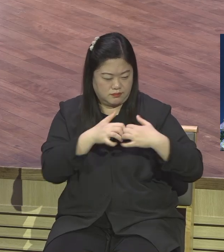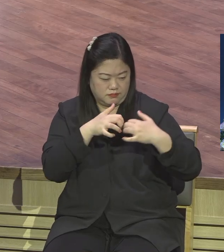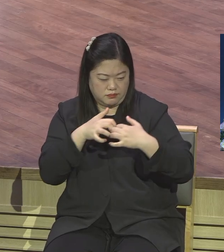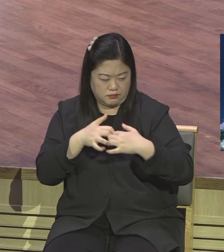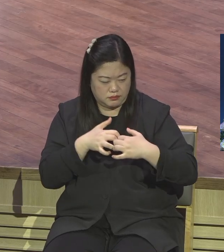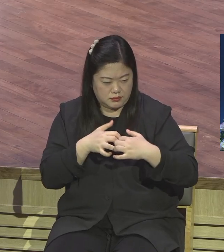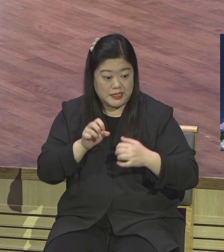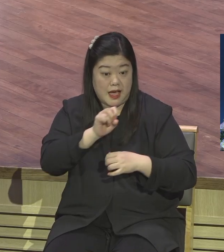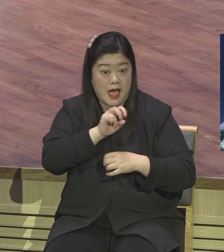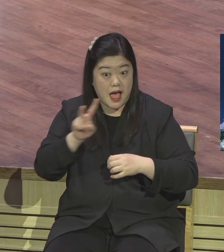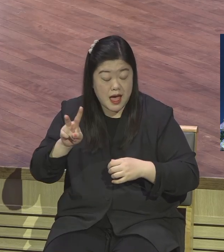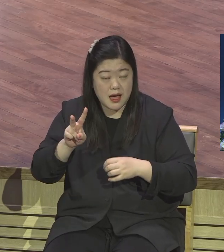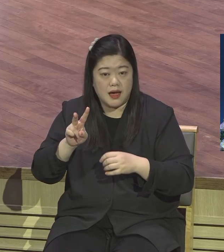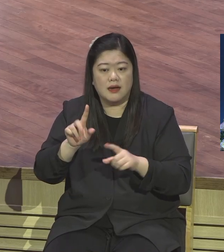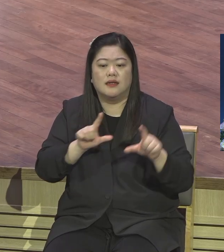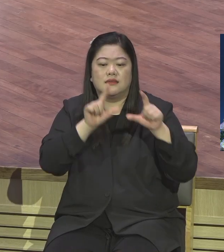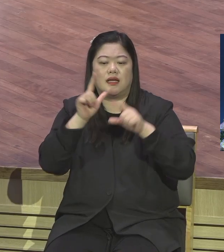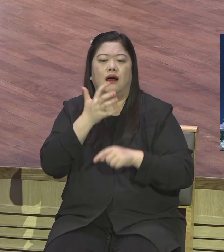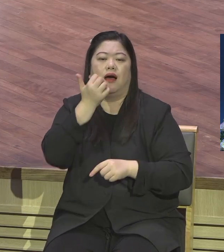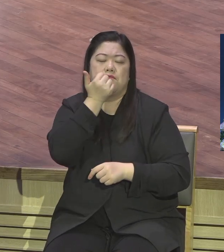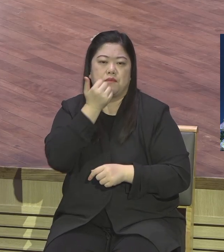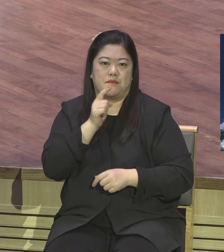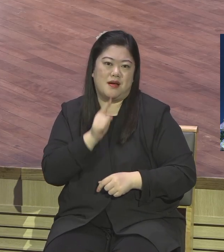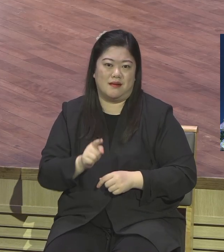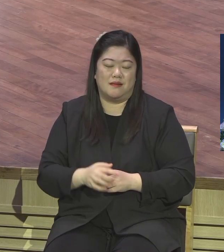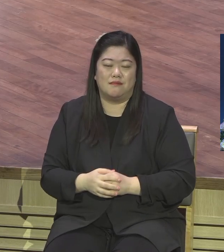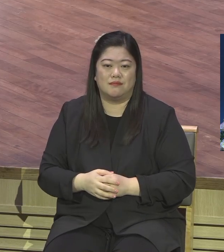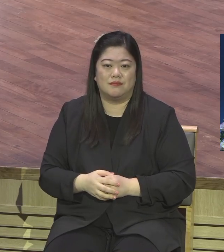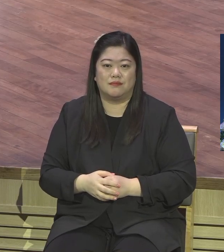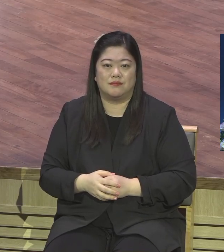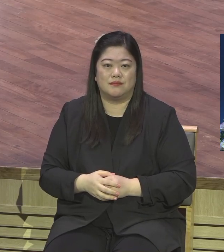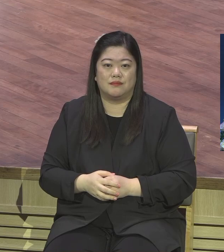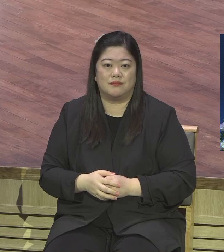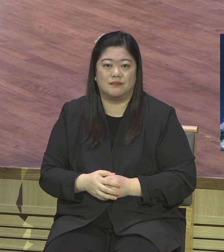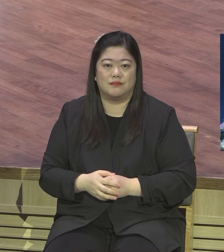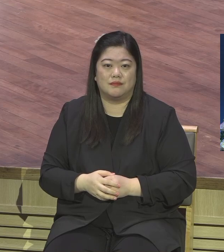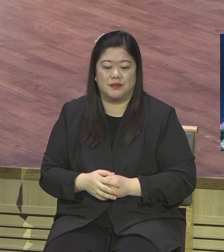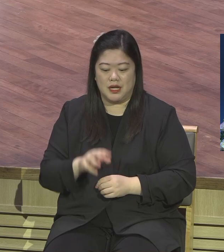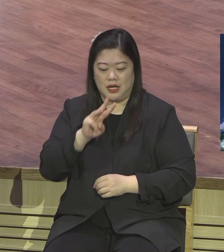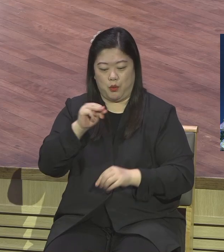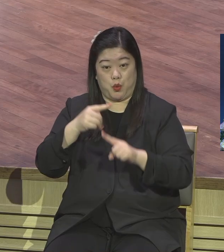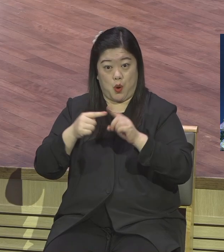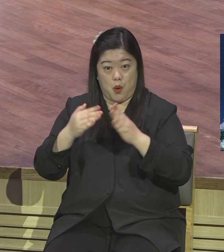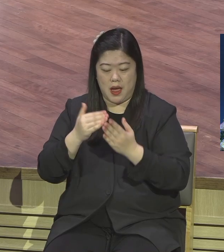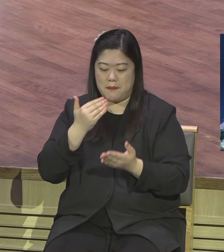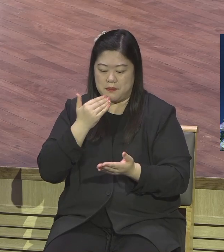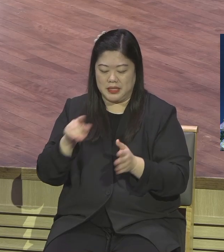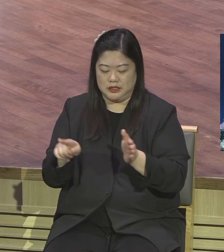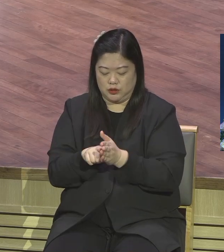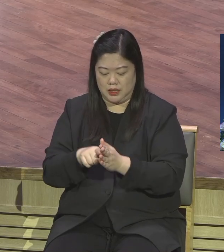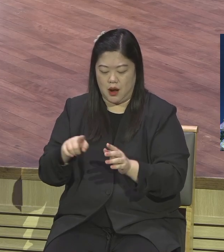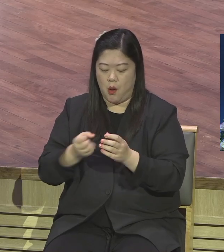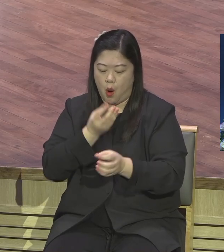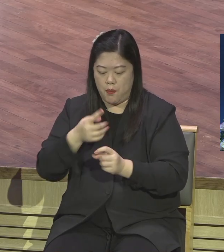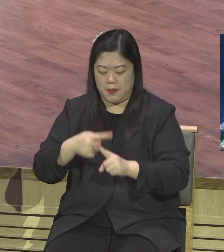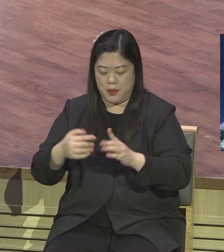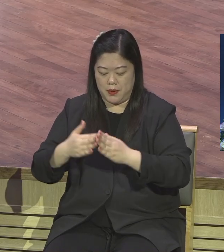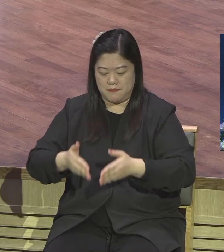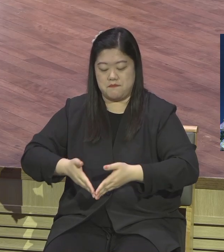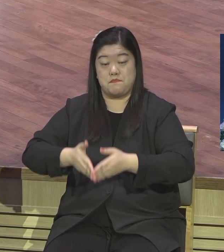것입니다 창립 33주년을 맞이해서 반성교회 시오지 영원교회 전성도는 영적으로 깨여서 생명